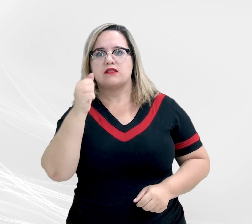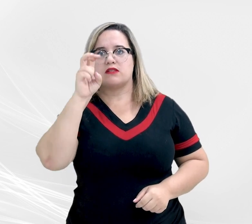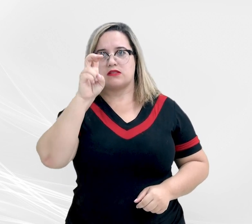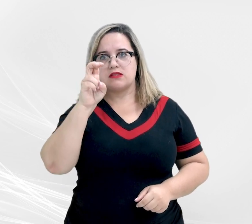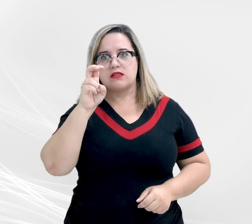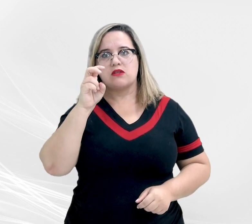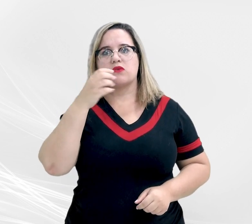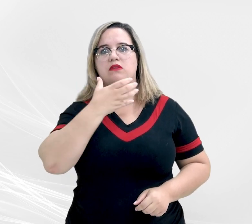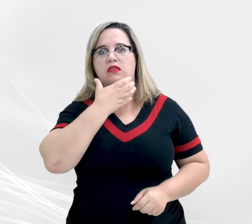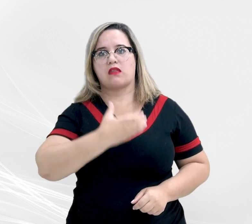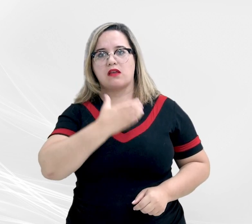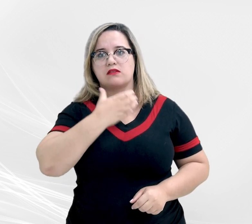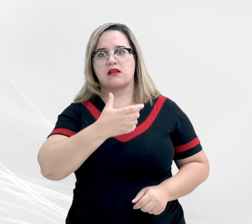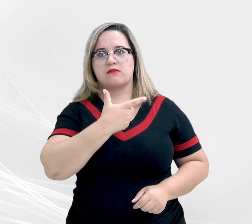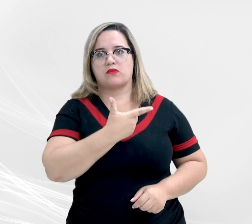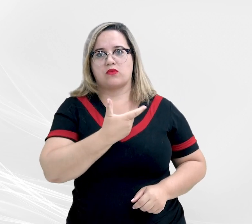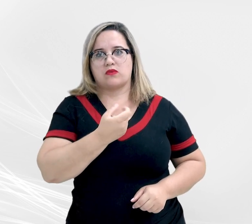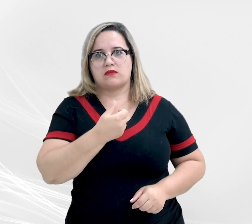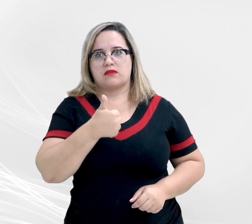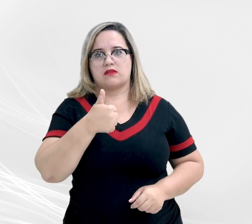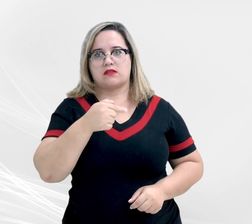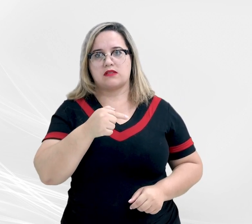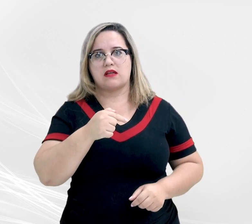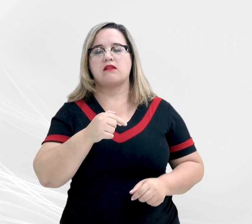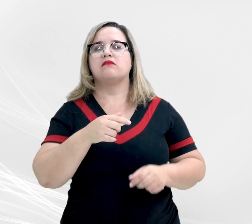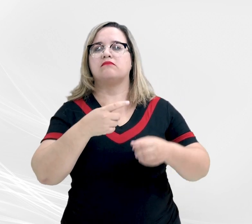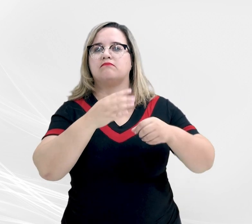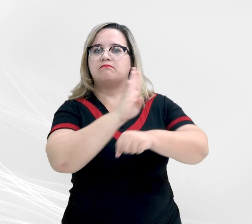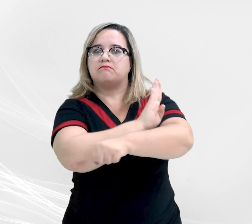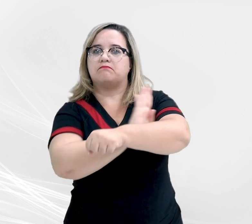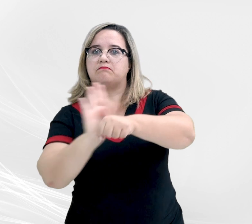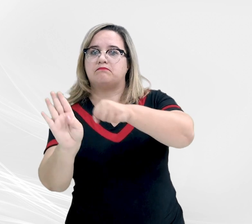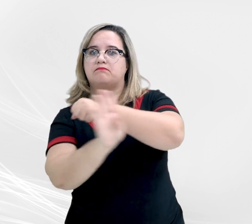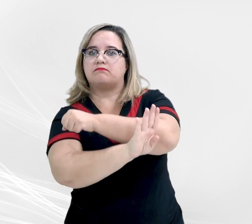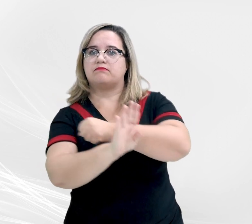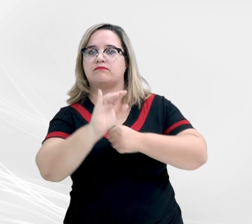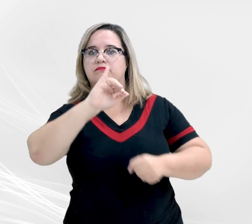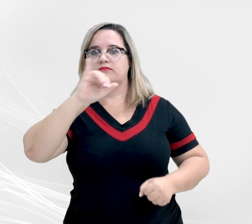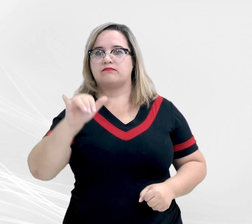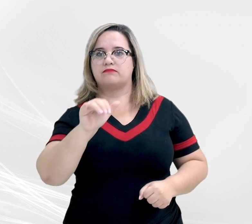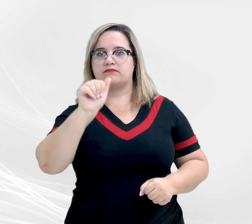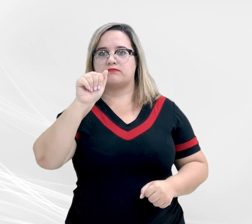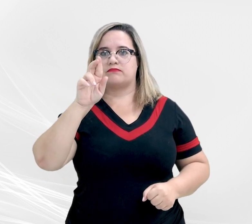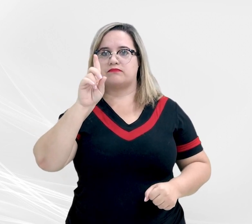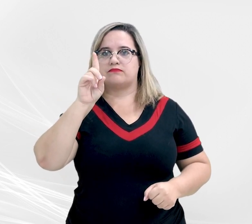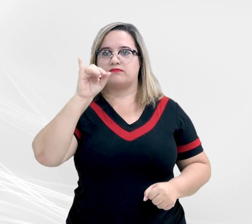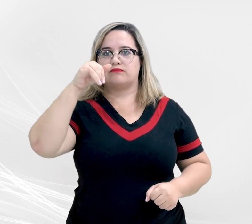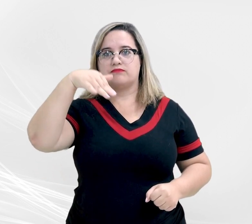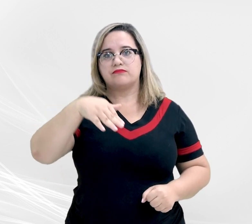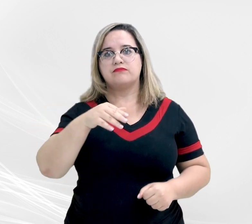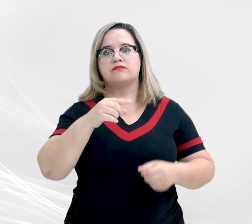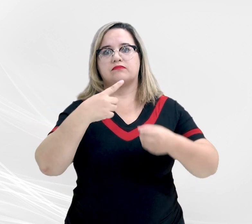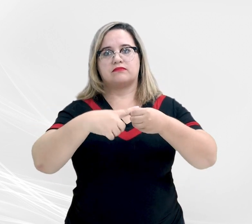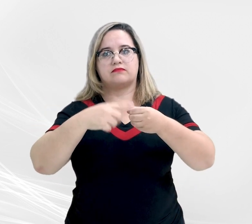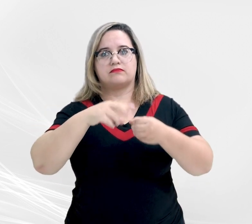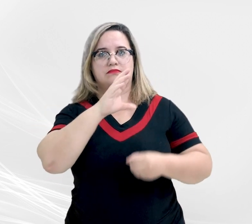2017 no bairro Jardim Iguaçu, em Rondonópolis. Conforme denúncia do Ministério Público